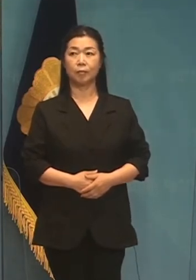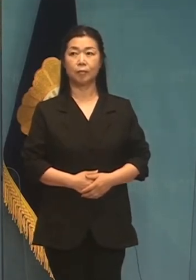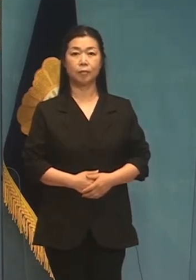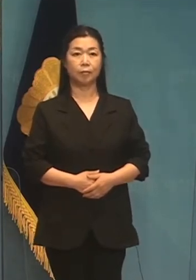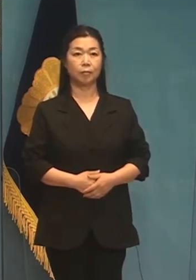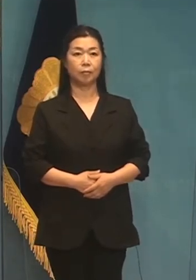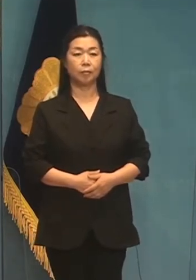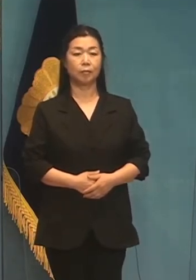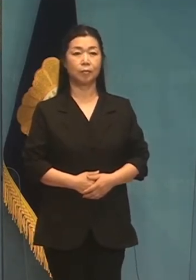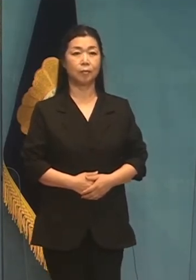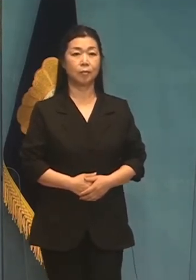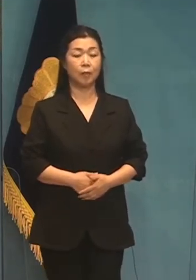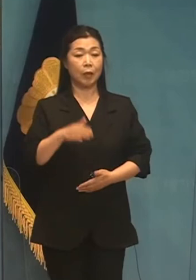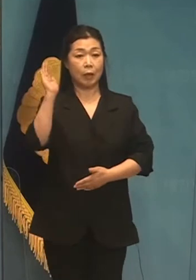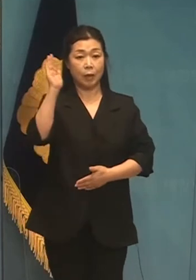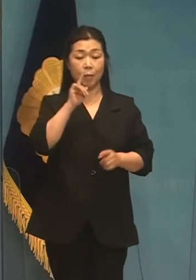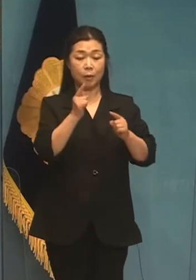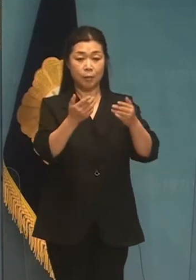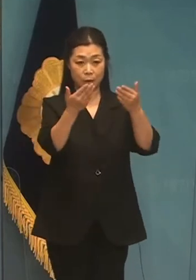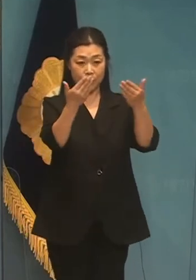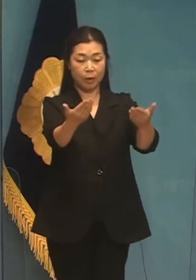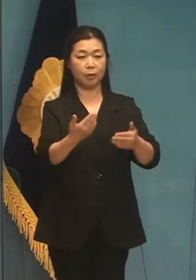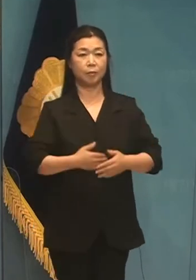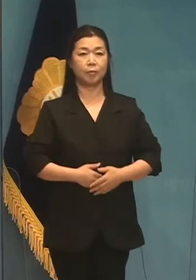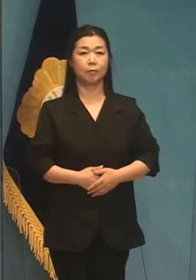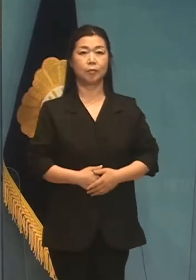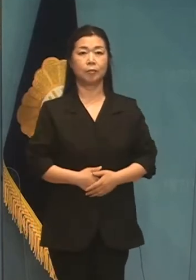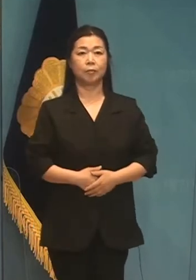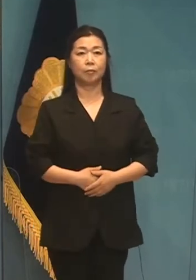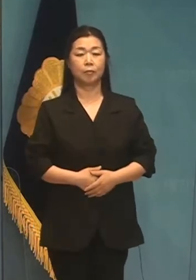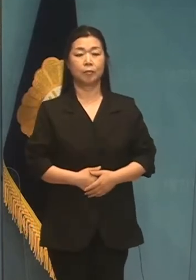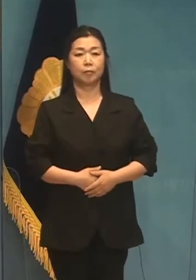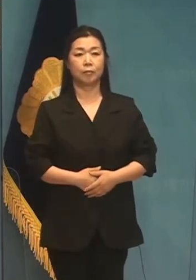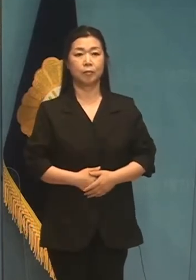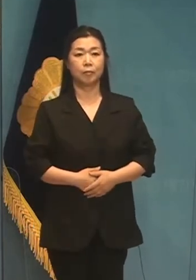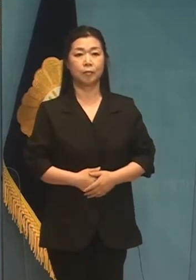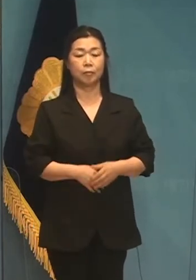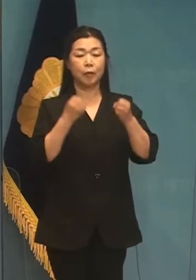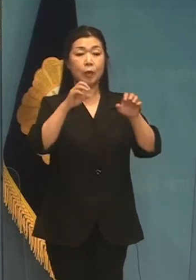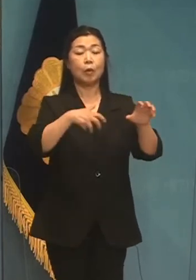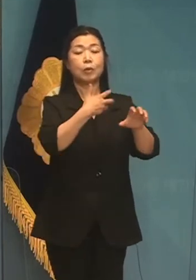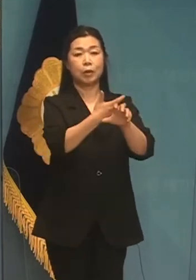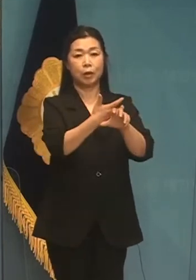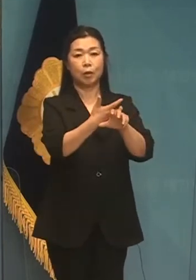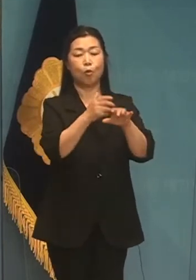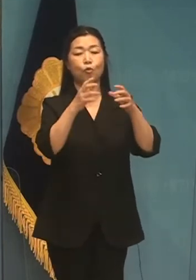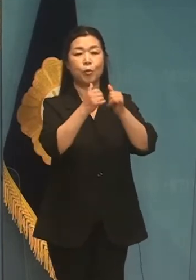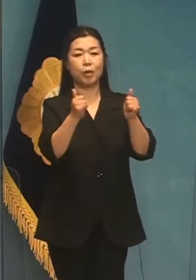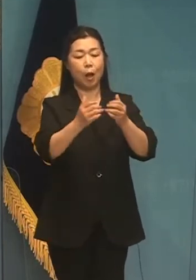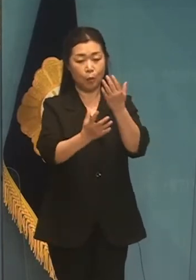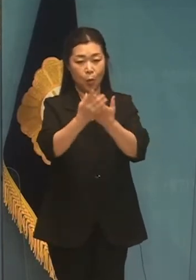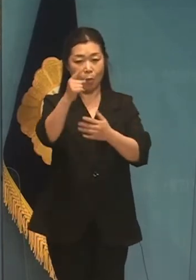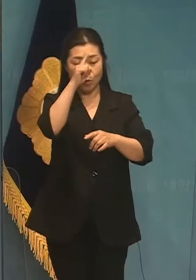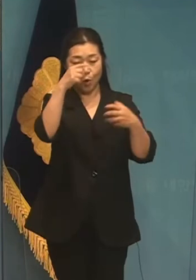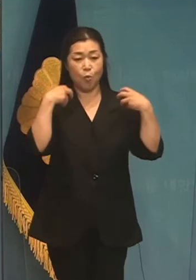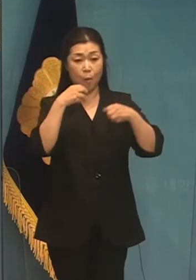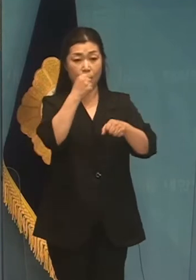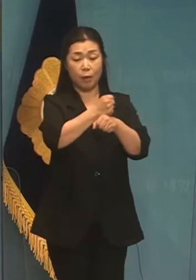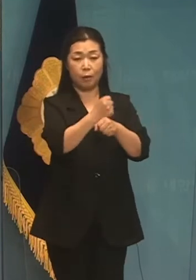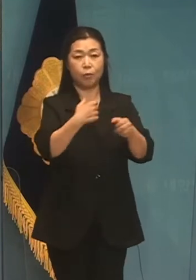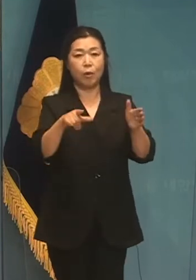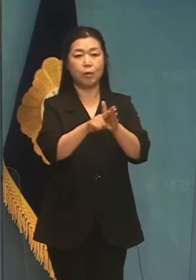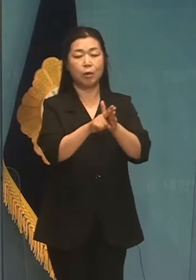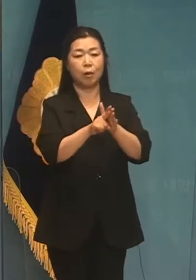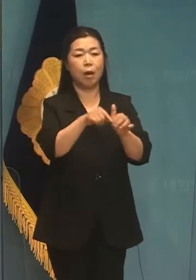네, 기자회의문 바로 변경으로 하겠습니다. 학신적인 국민통합정부 구성을 위한